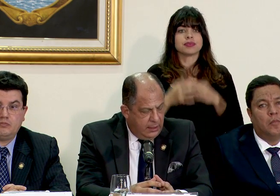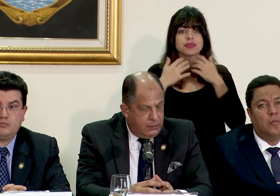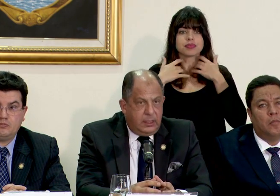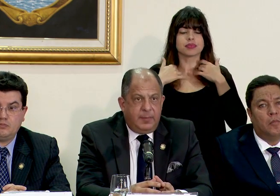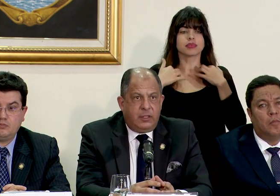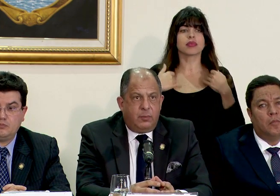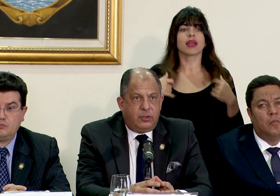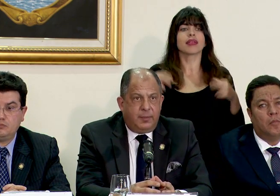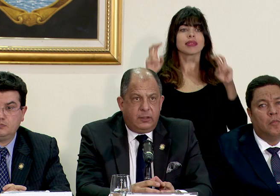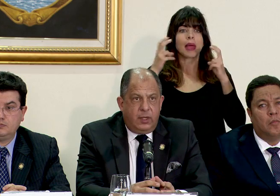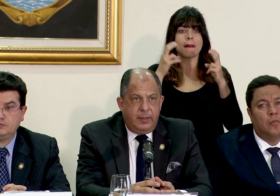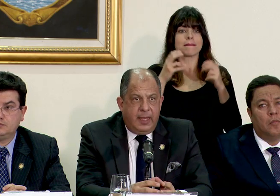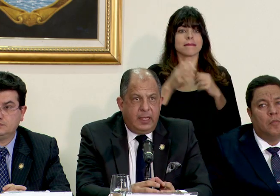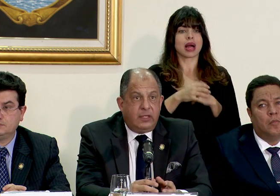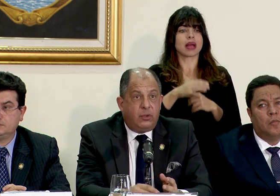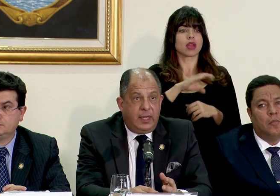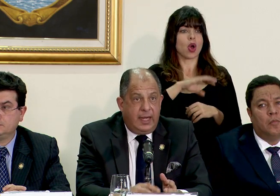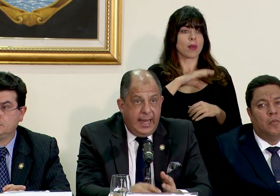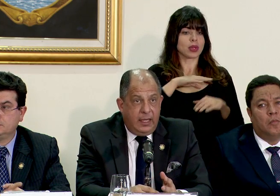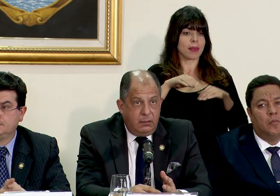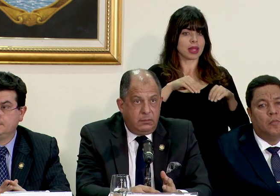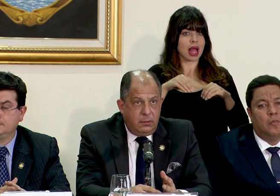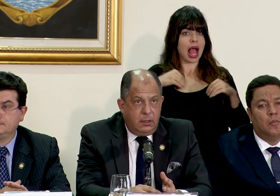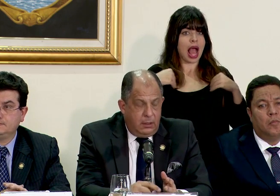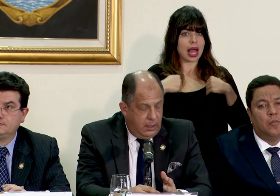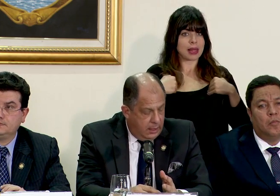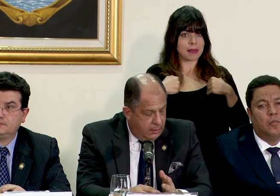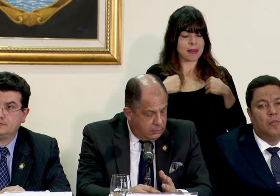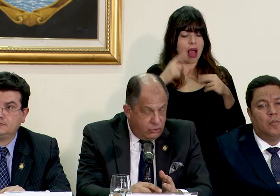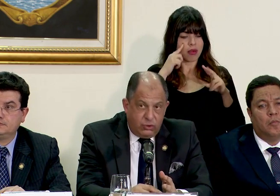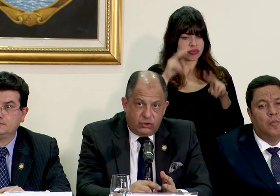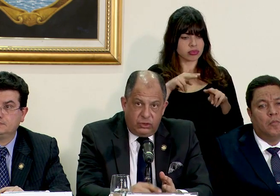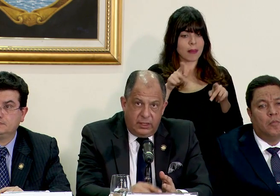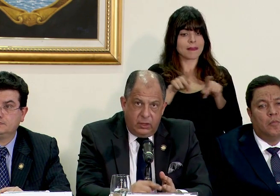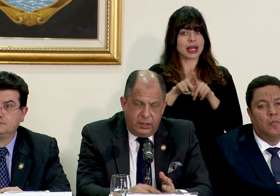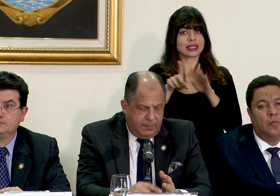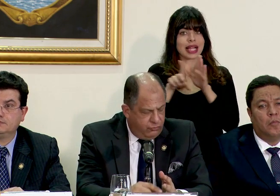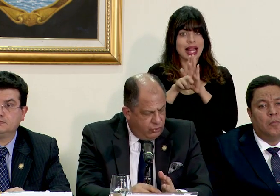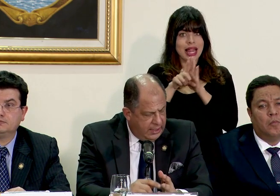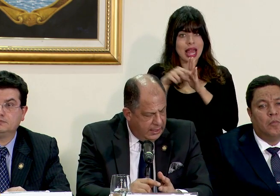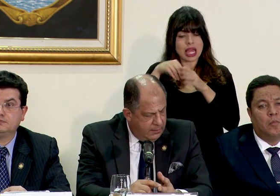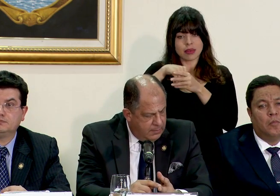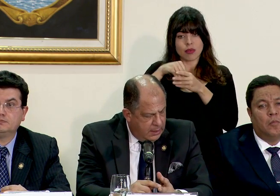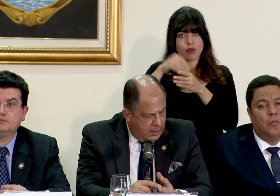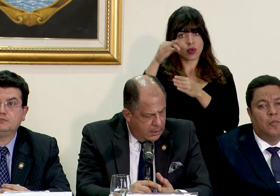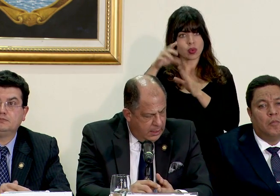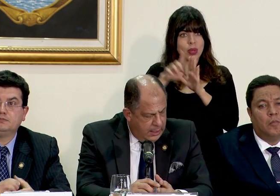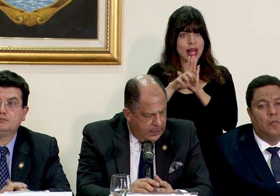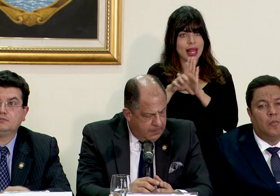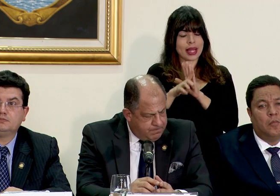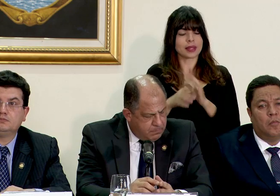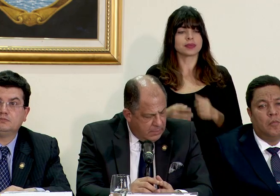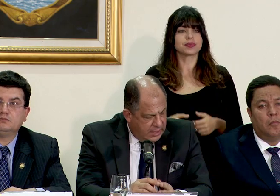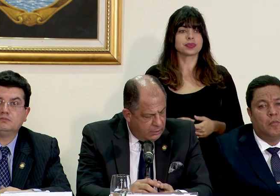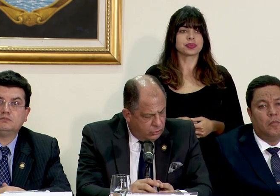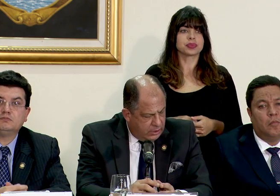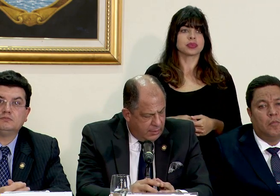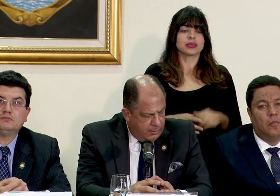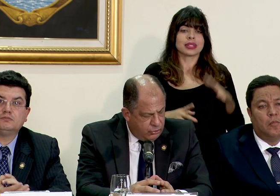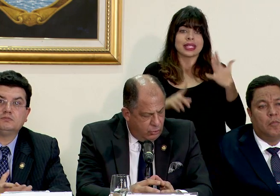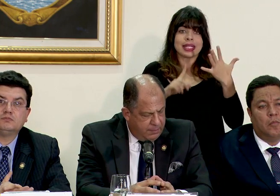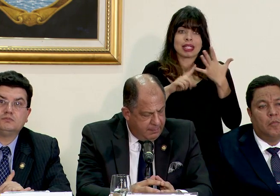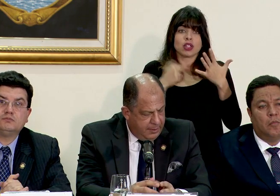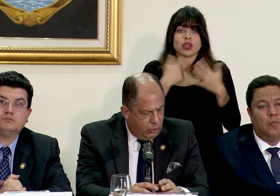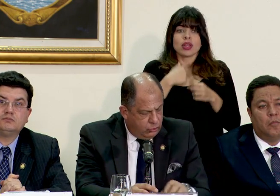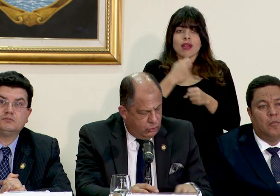en temas de comportamiento animal y sobre la ley los contenidos de la futura ley quinto